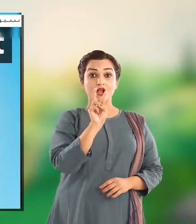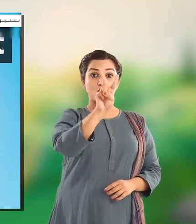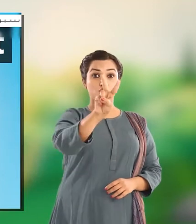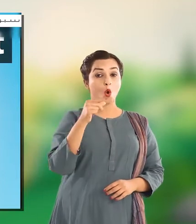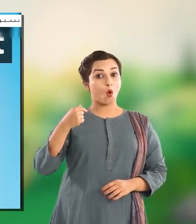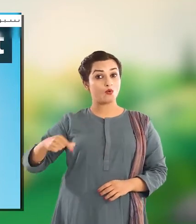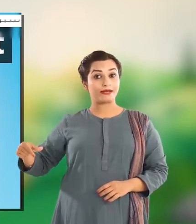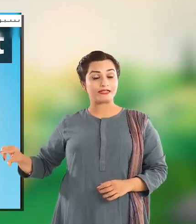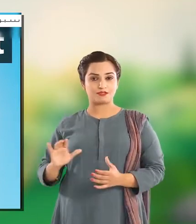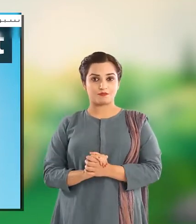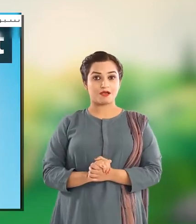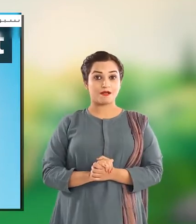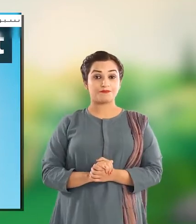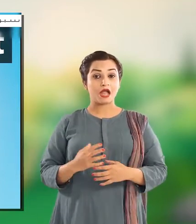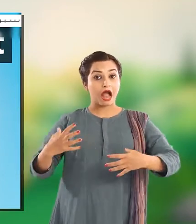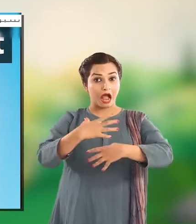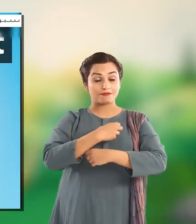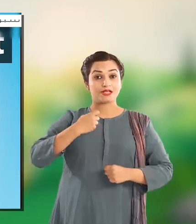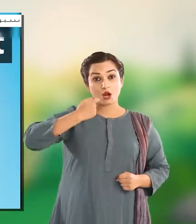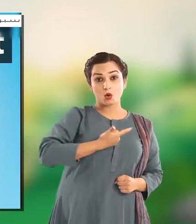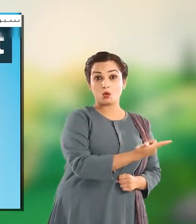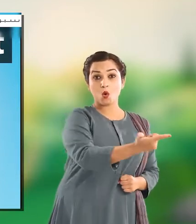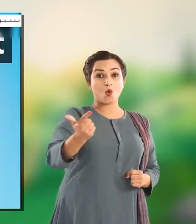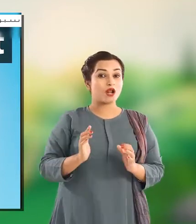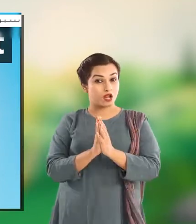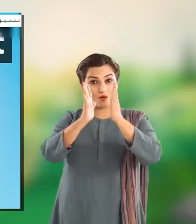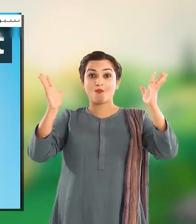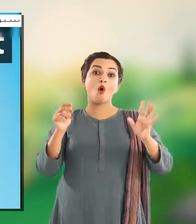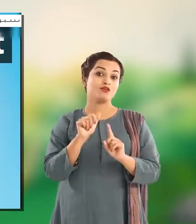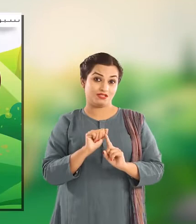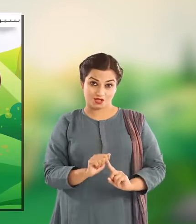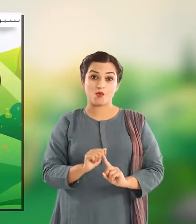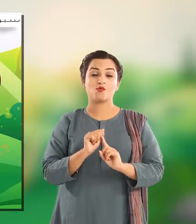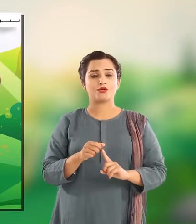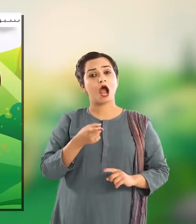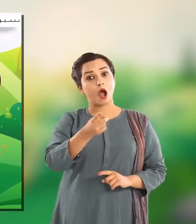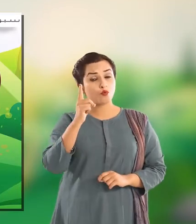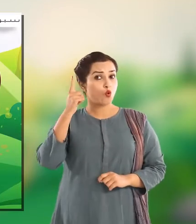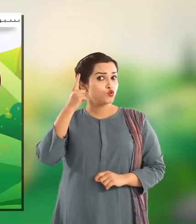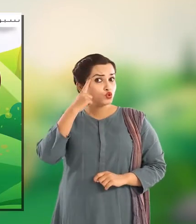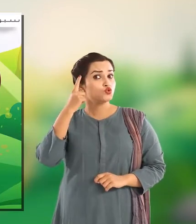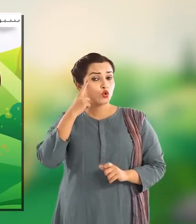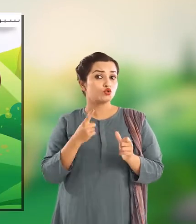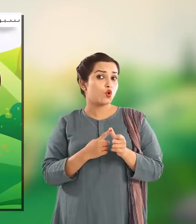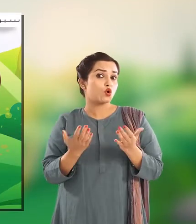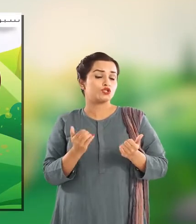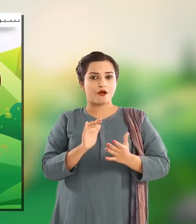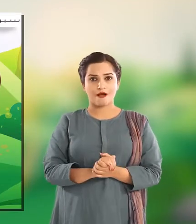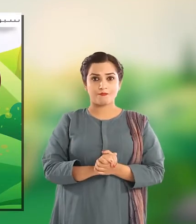اور یہ دونوں ہی ہمارے لیے نہایت ضروری ہیں ذرا سوچ کے بتائیں کہ heat